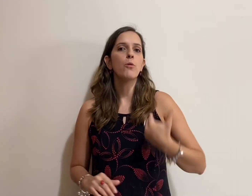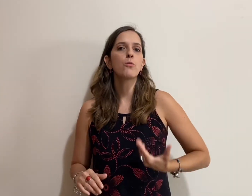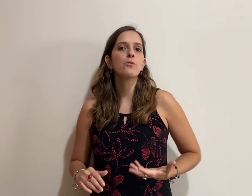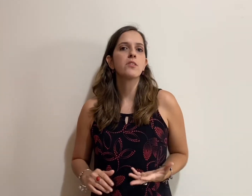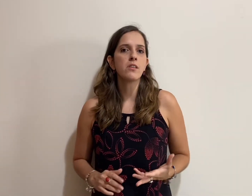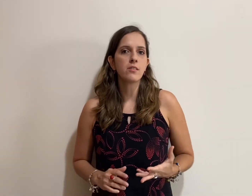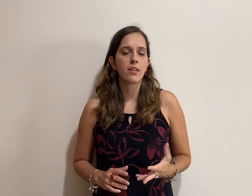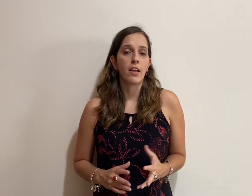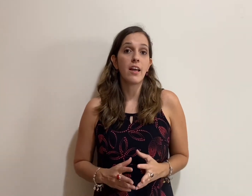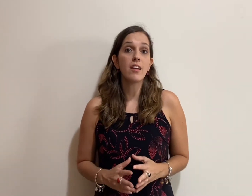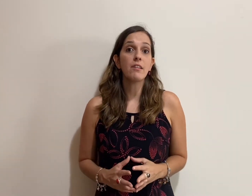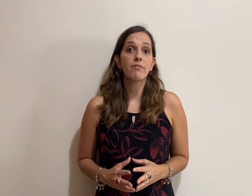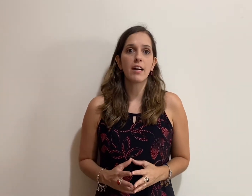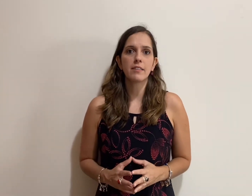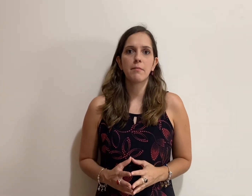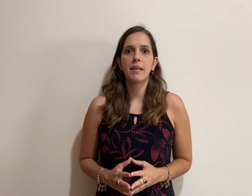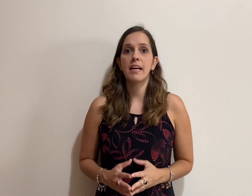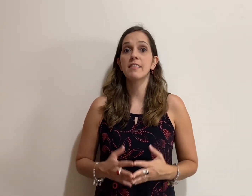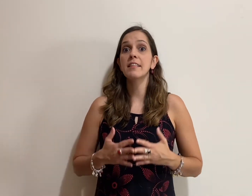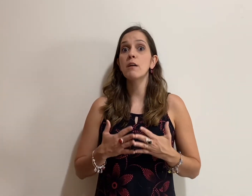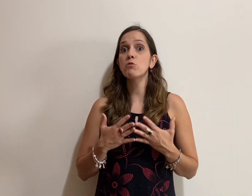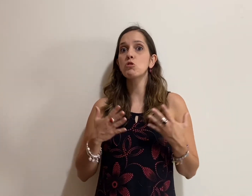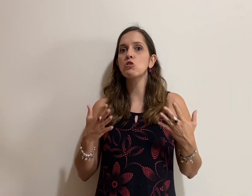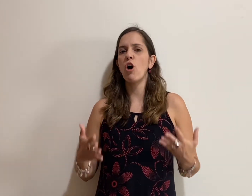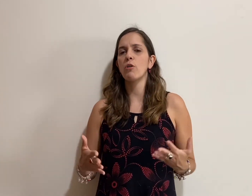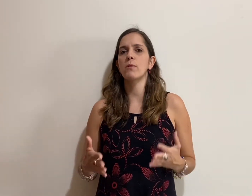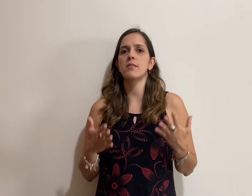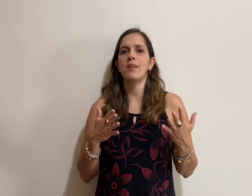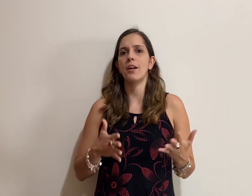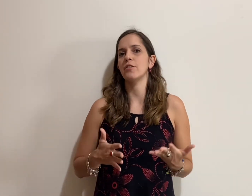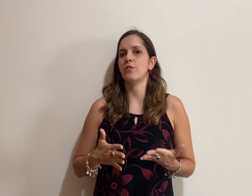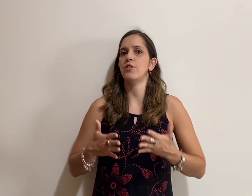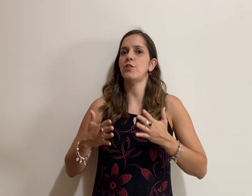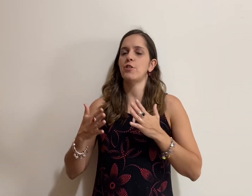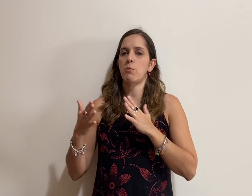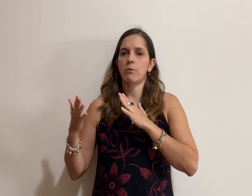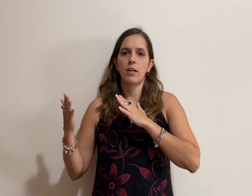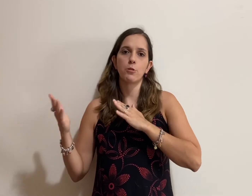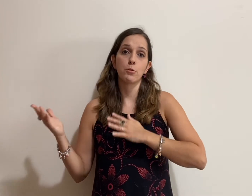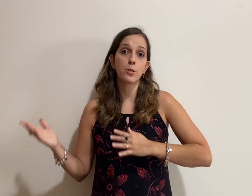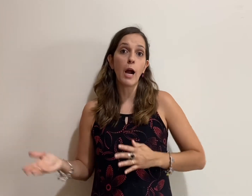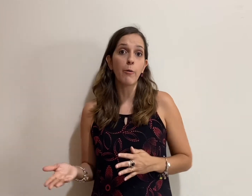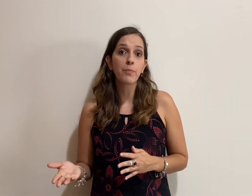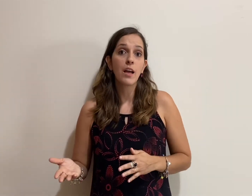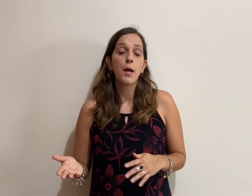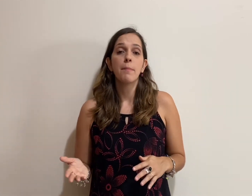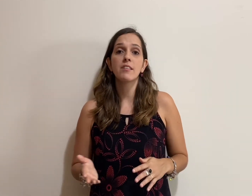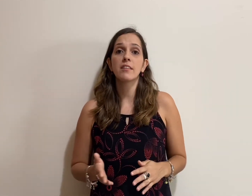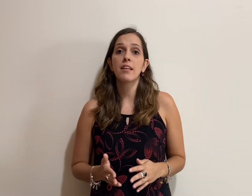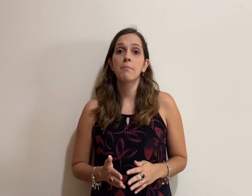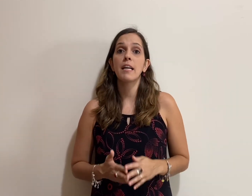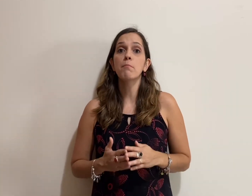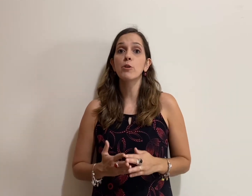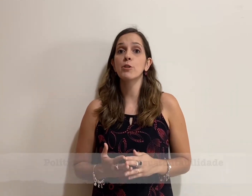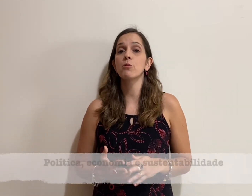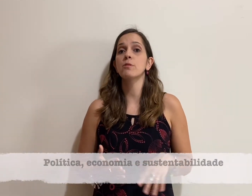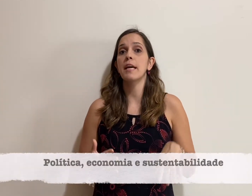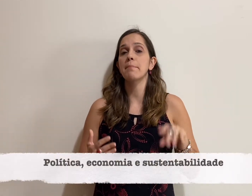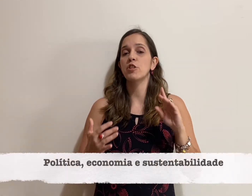Kuzinski, ele vai trabalhar não só com as Artes de Desigualdade Social, mas ele trabalha muito com o tema de